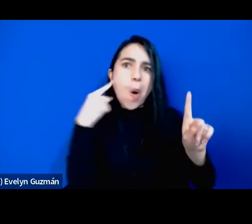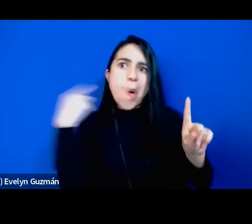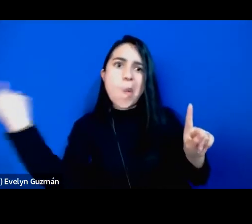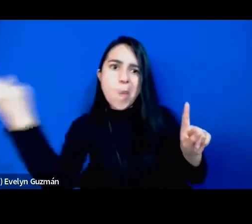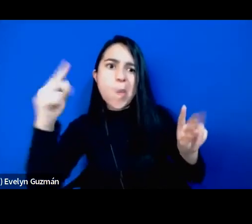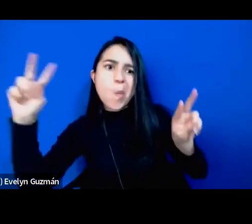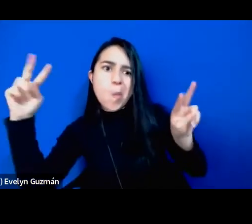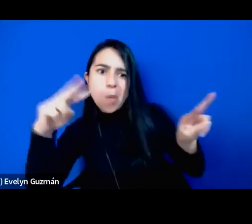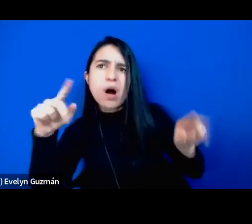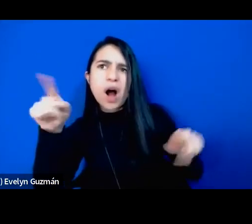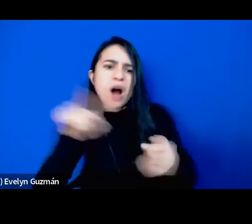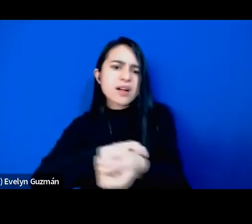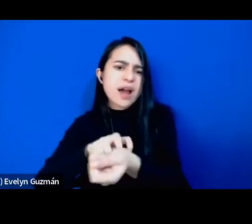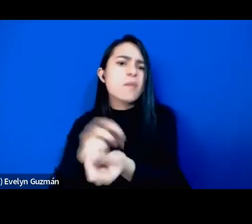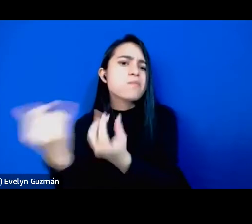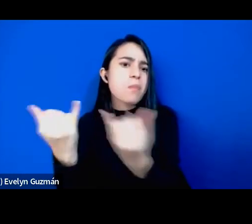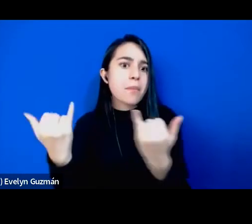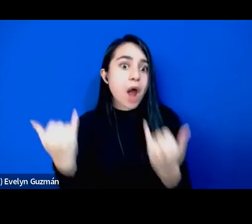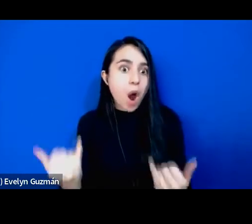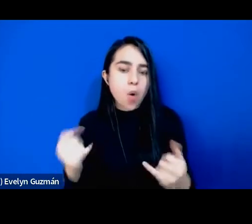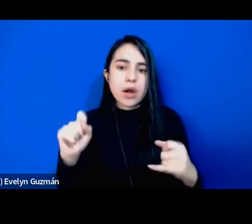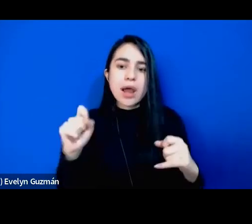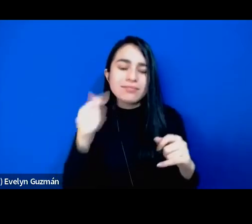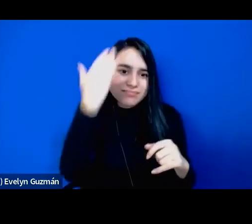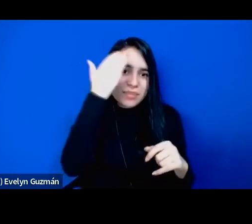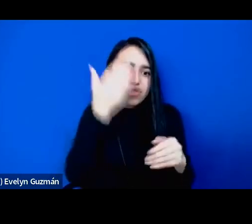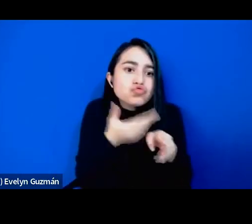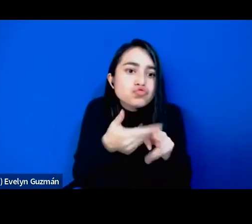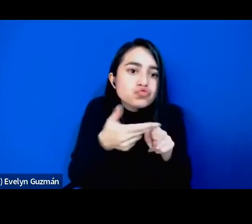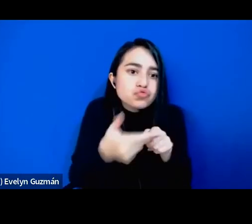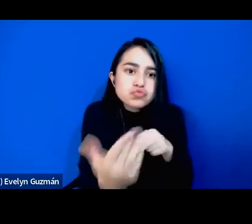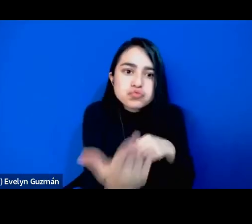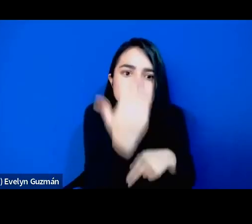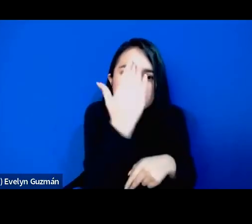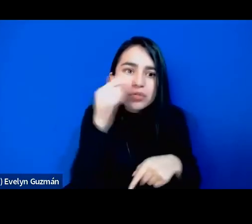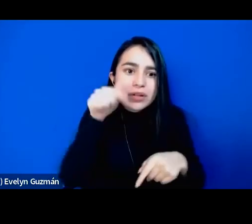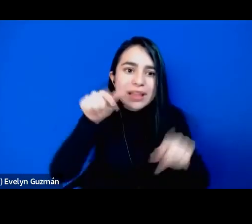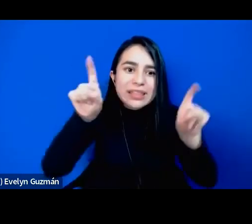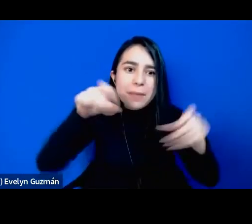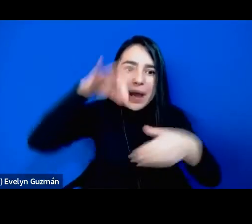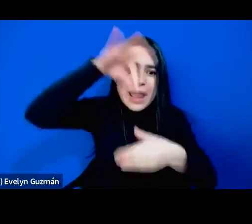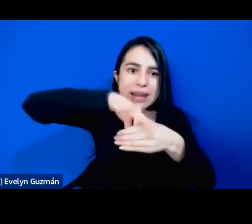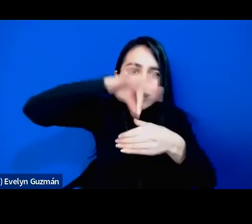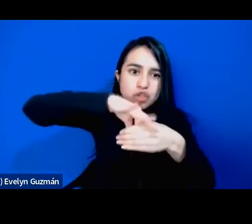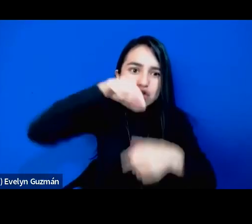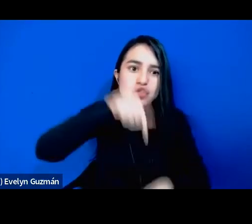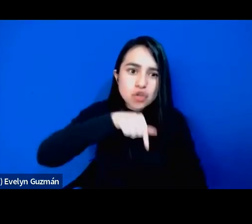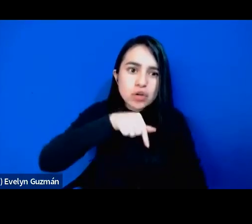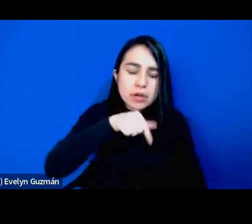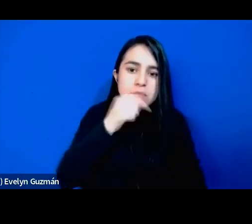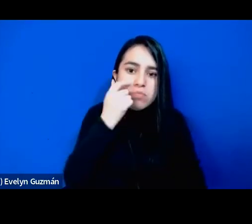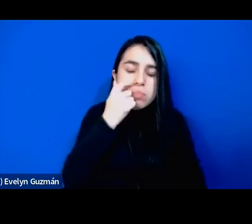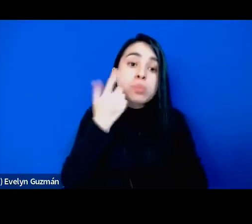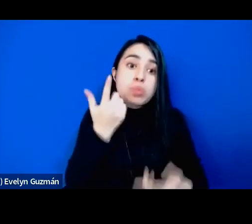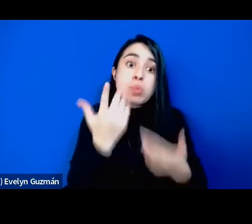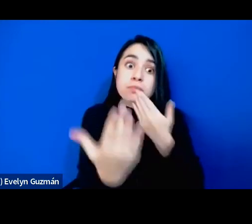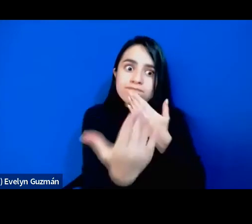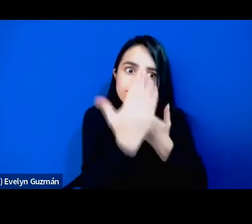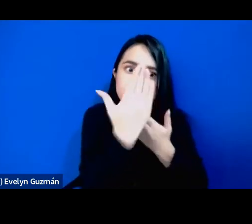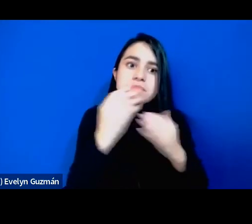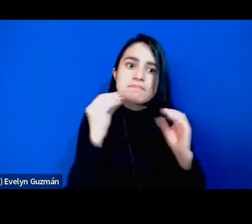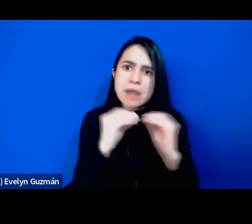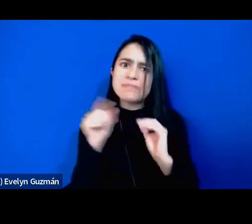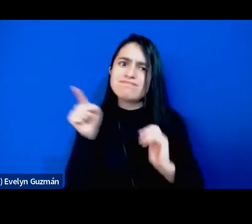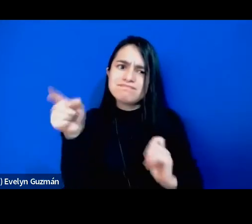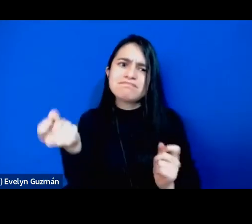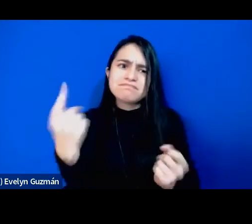vaya acercando más el momento de las elecciones, va a ser mucho más complicado. Así